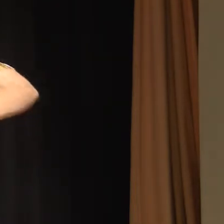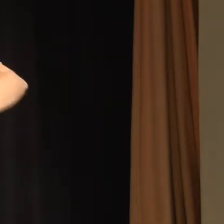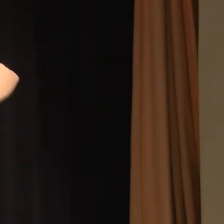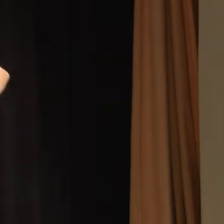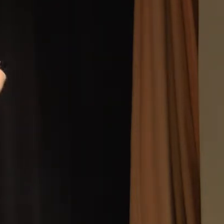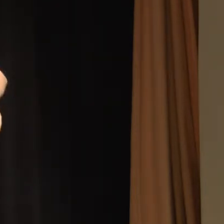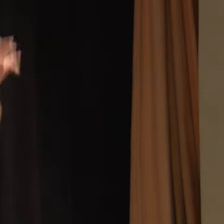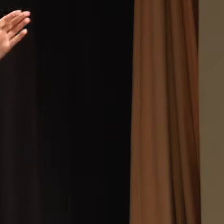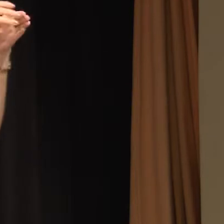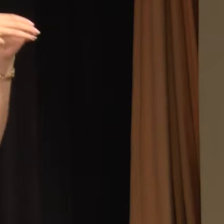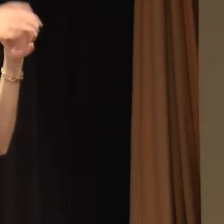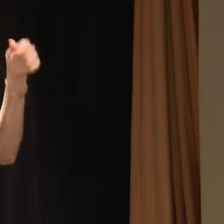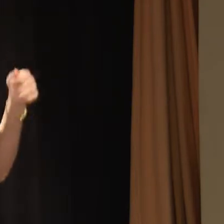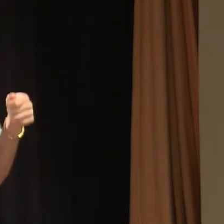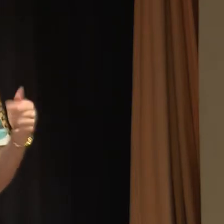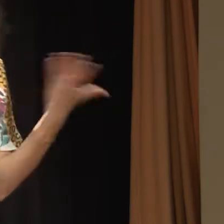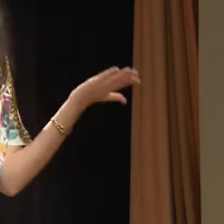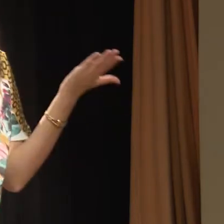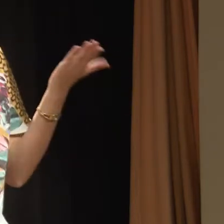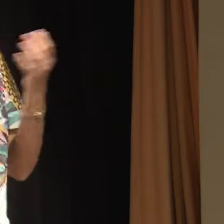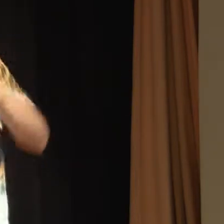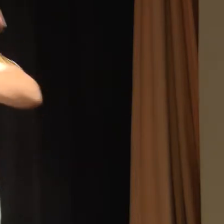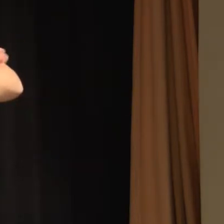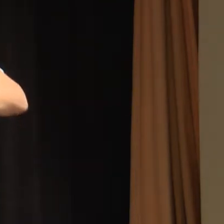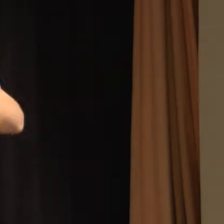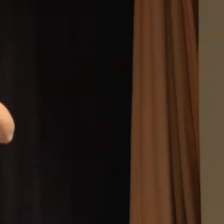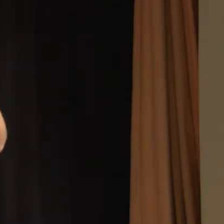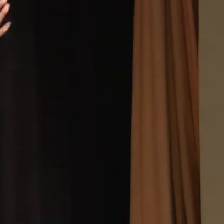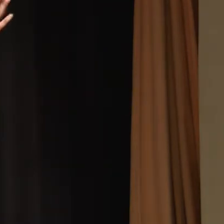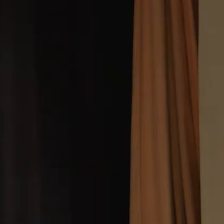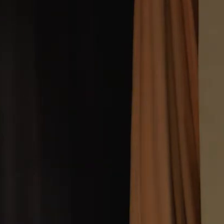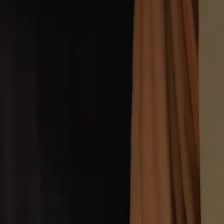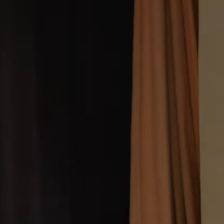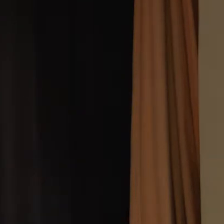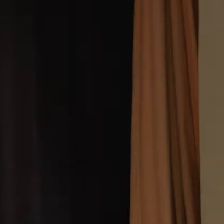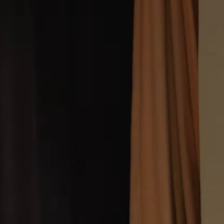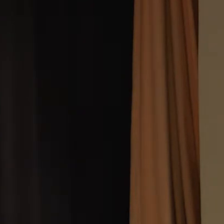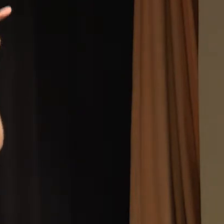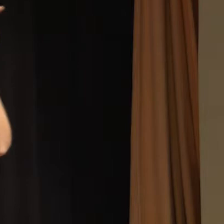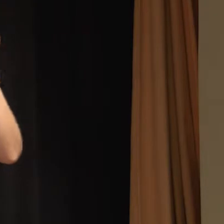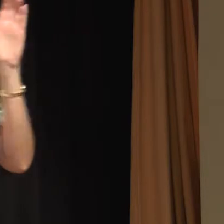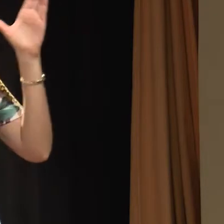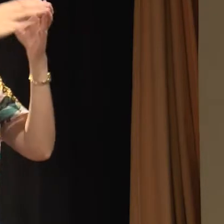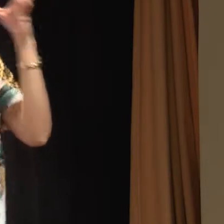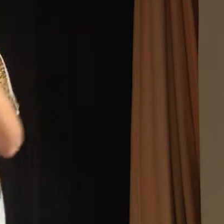sensibilizando as políticas pela observação das interseções de raça, classe e